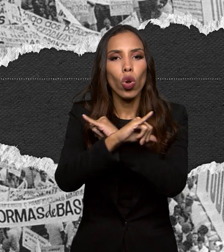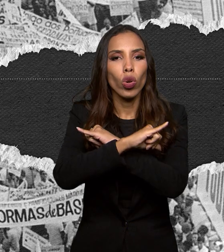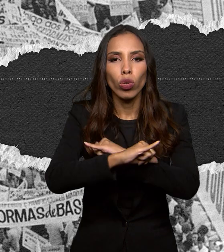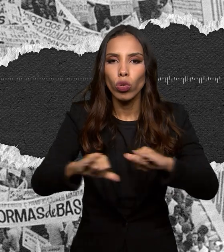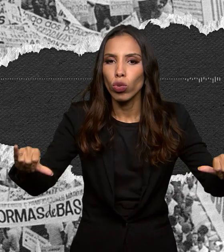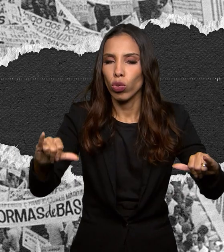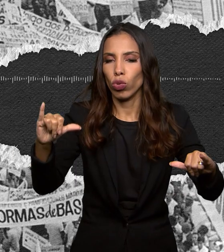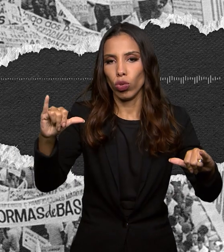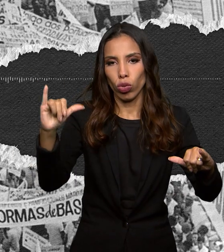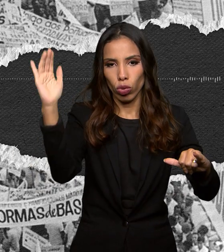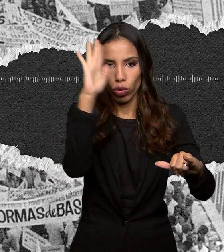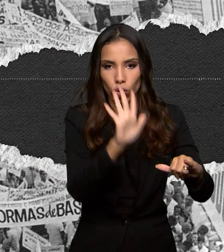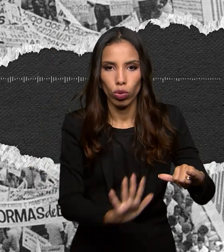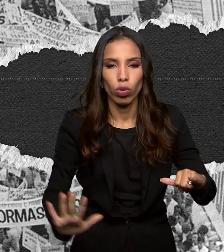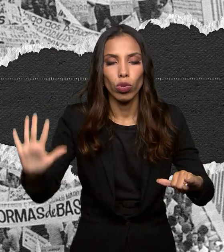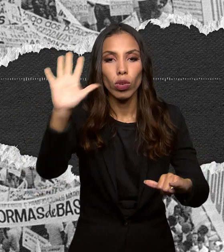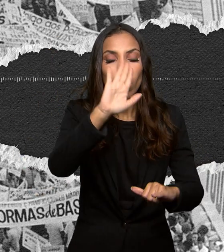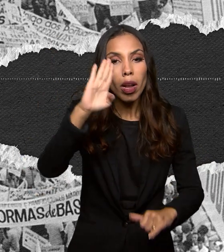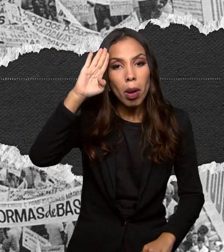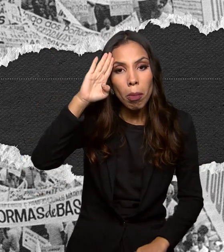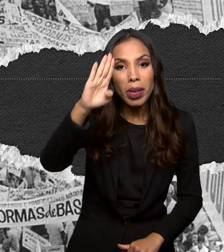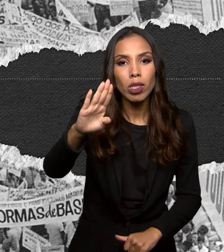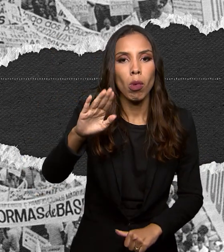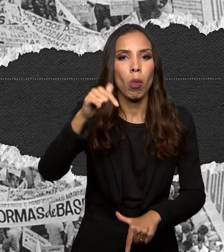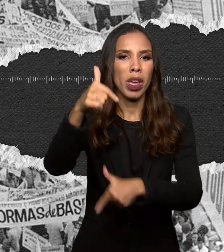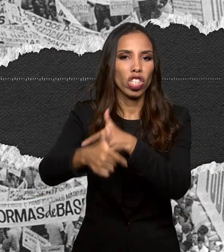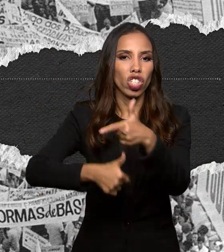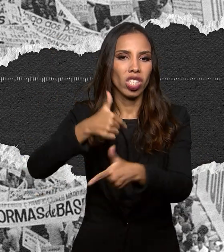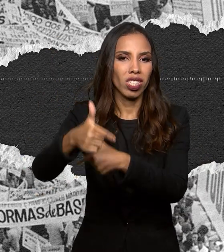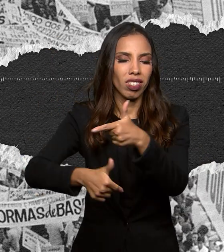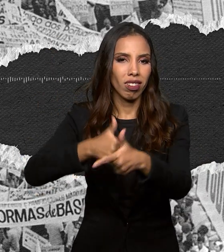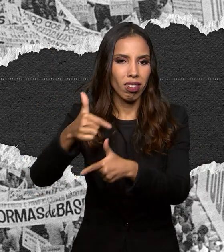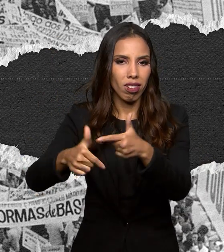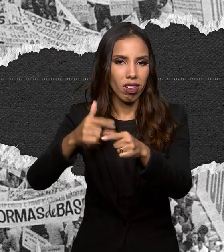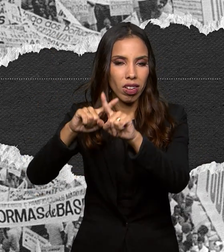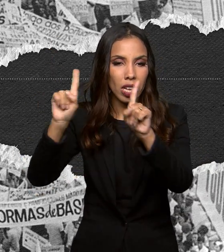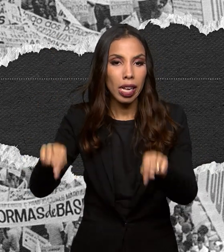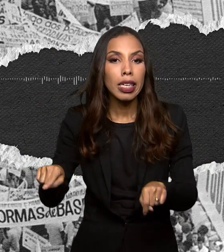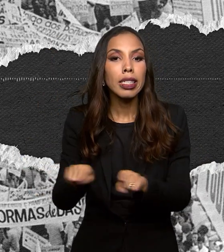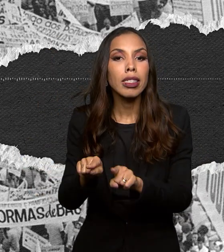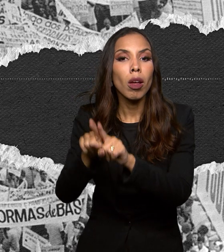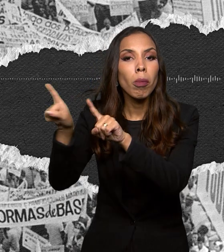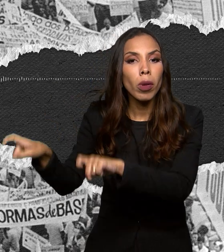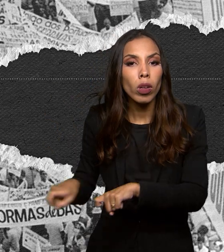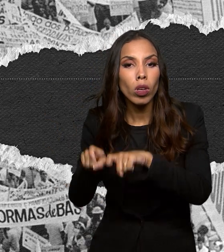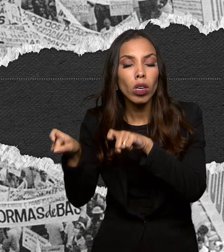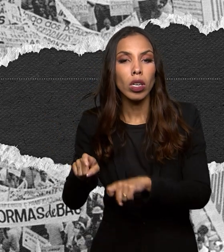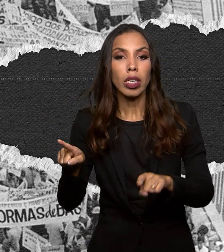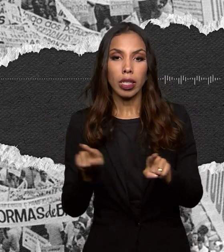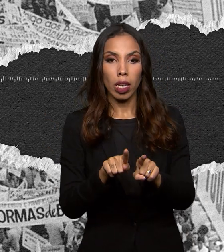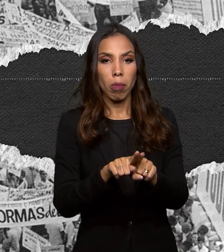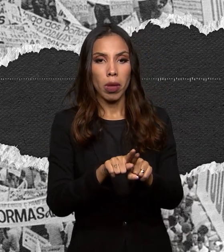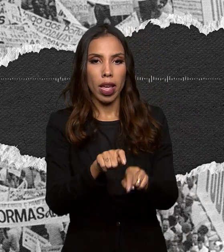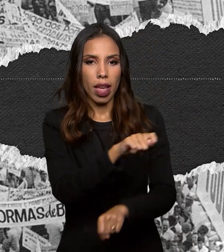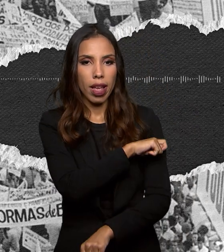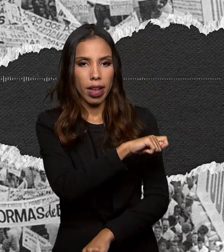principalmente para a classe trabalhadora, para os camponeses, para os estudantes, para os intelectuais,